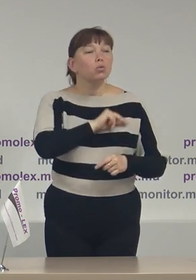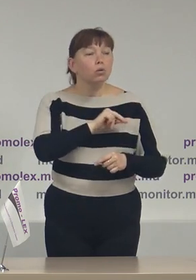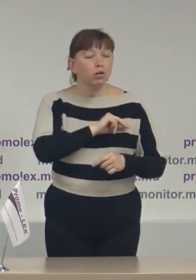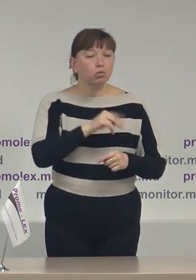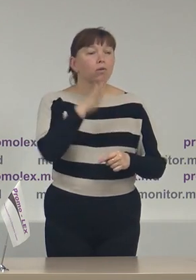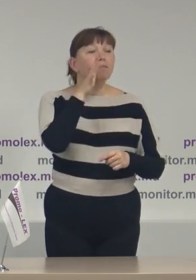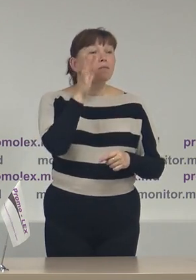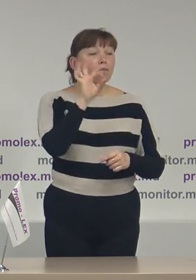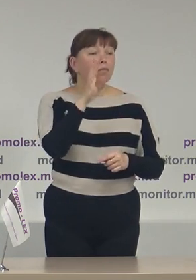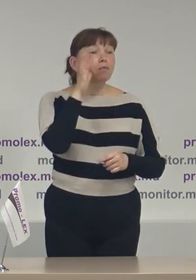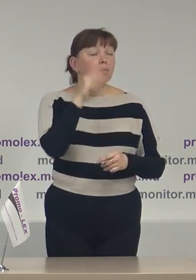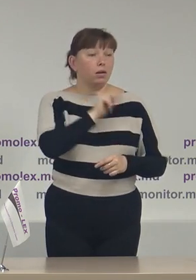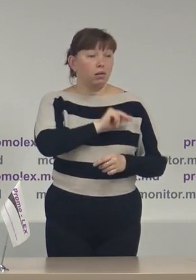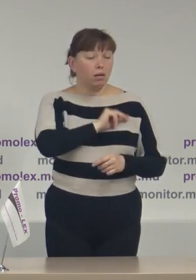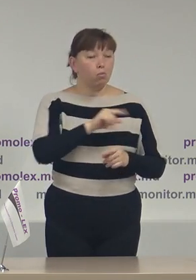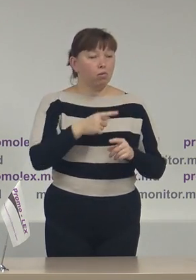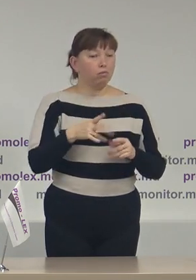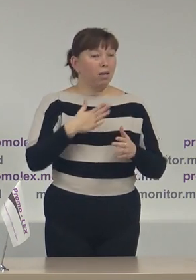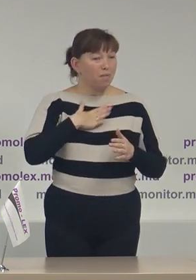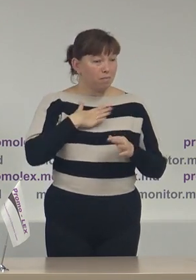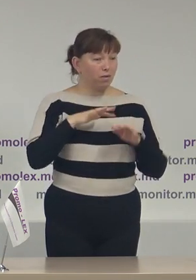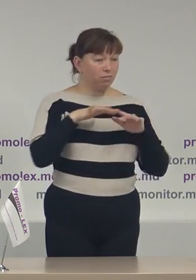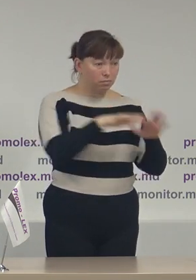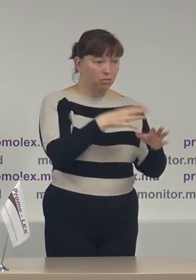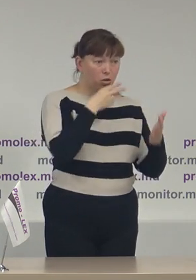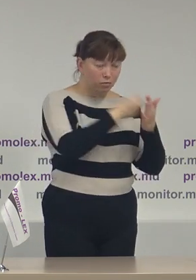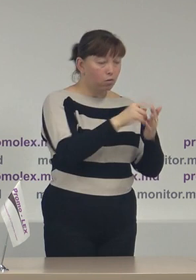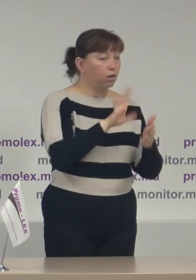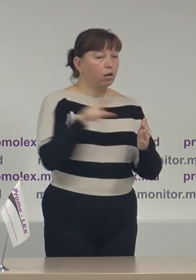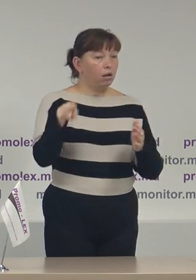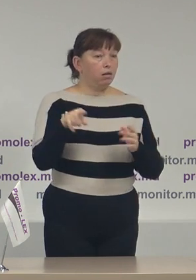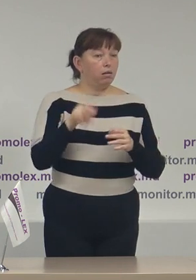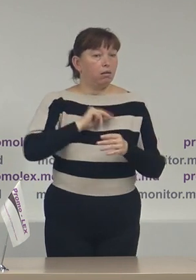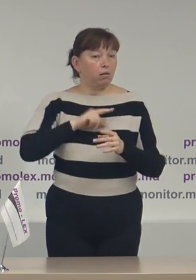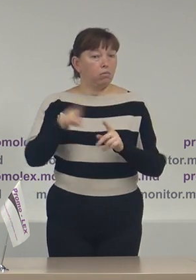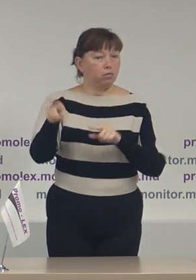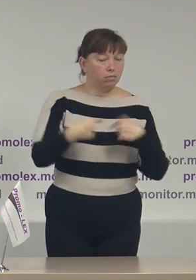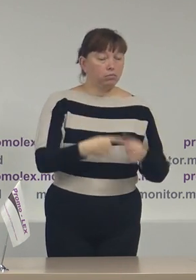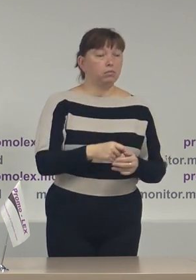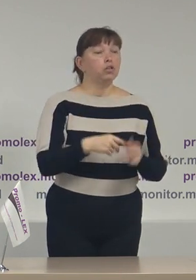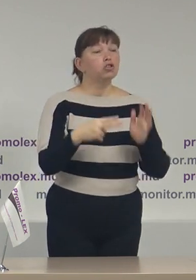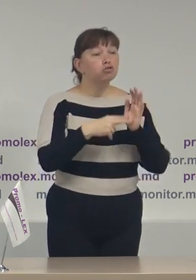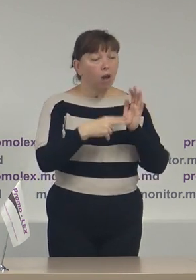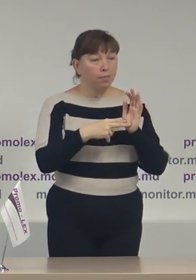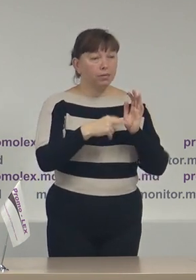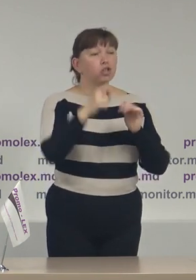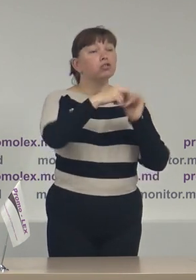timpul orilor de lucru la evenimente de agitație electorală, deci 17 din 24 cazuri,